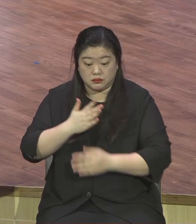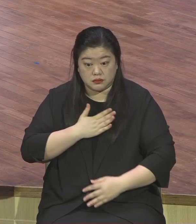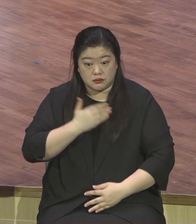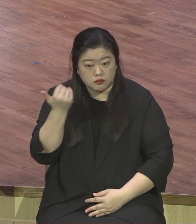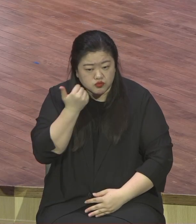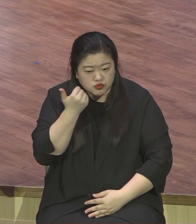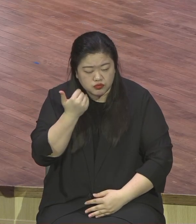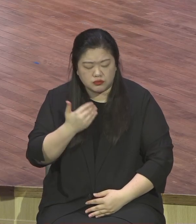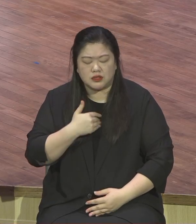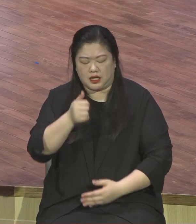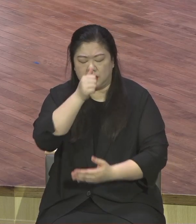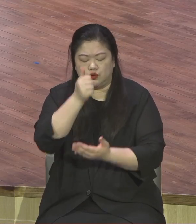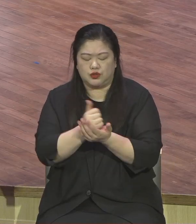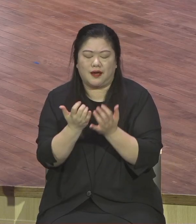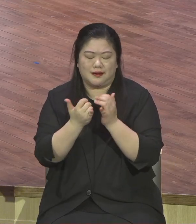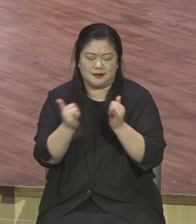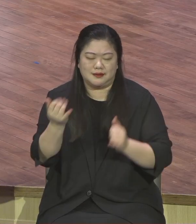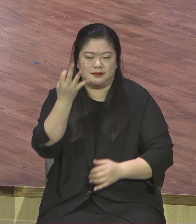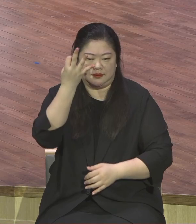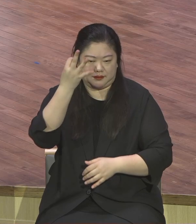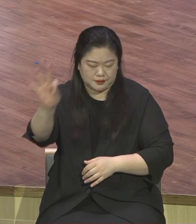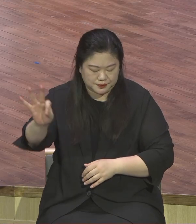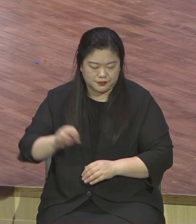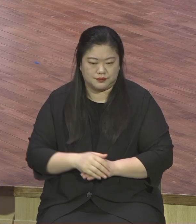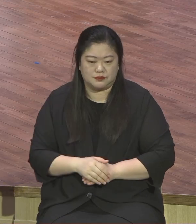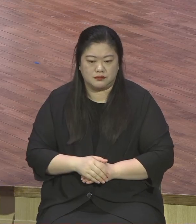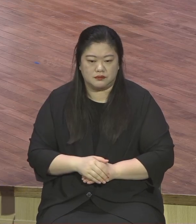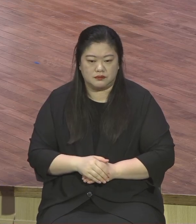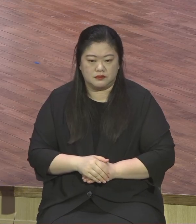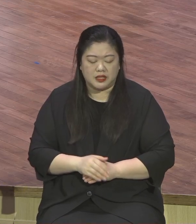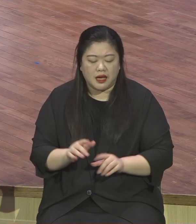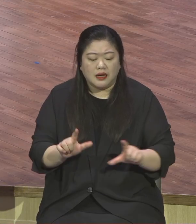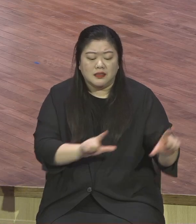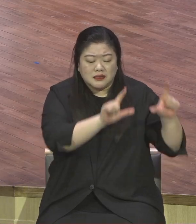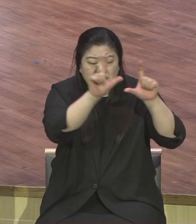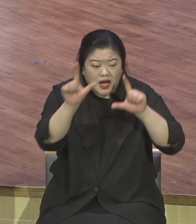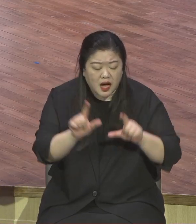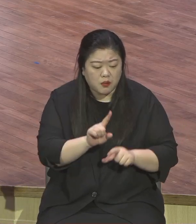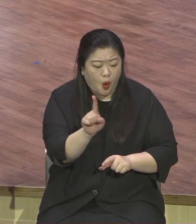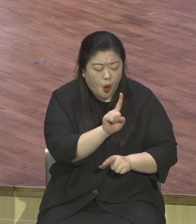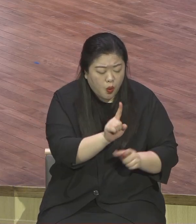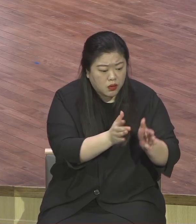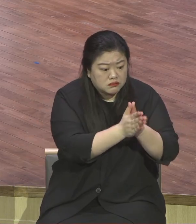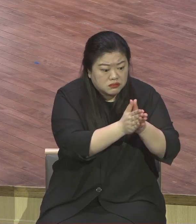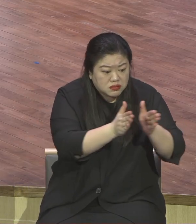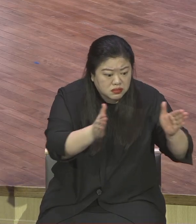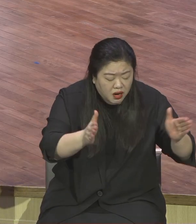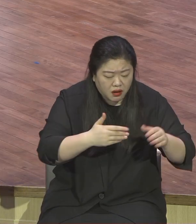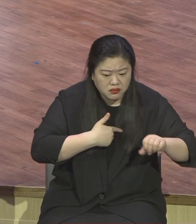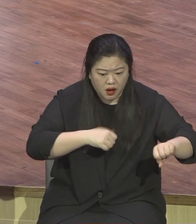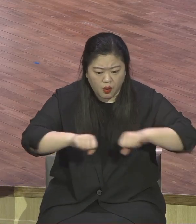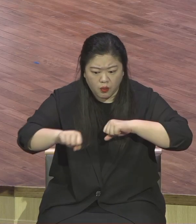인생이 어디서 와서 무엇을 하다가 어디로 가는지